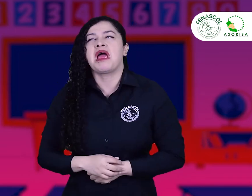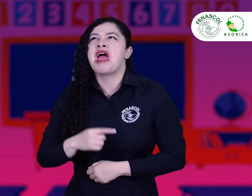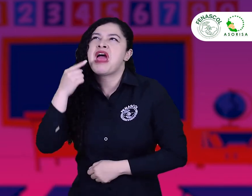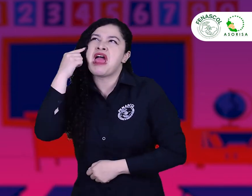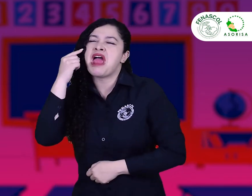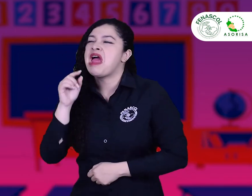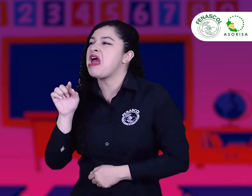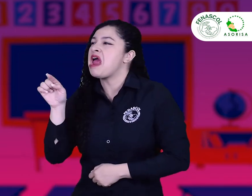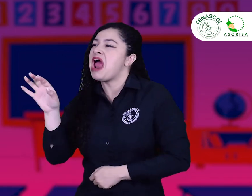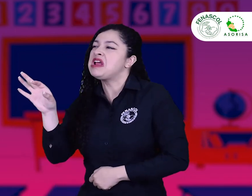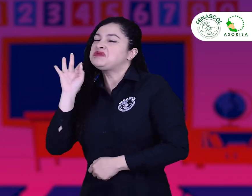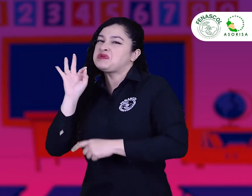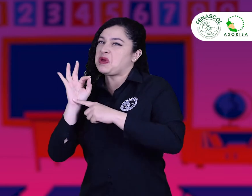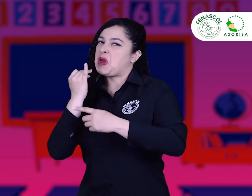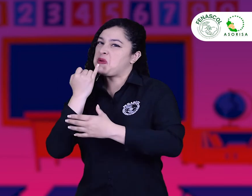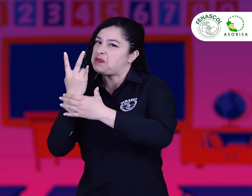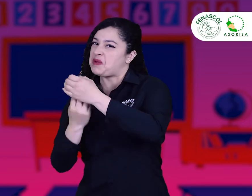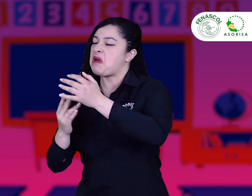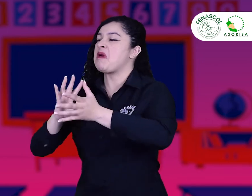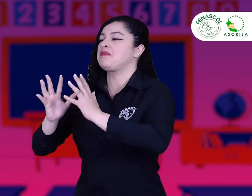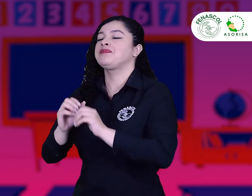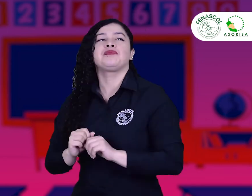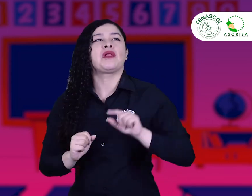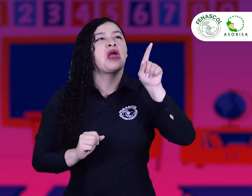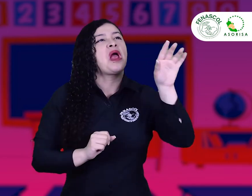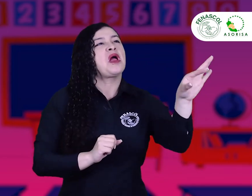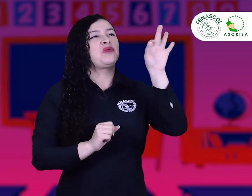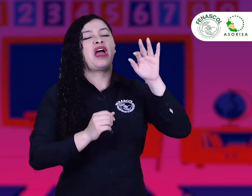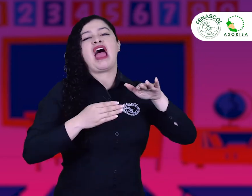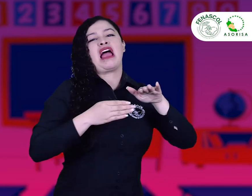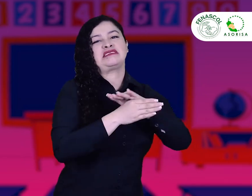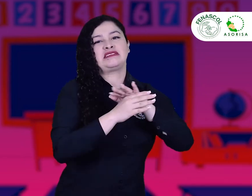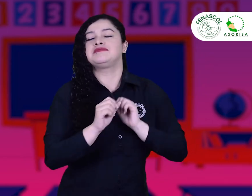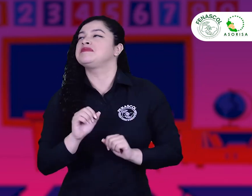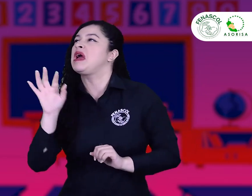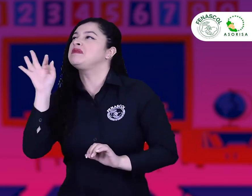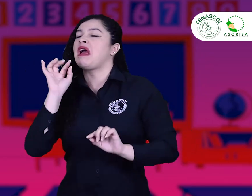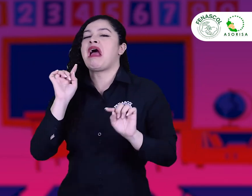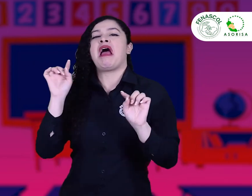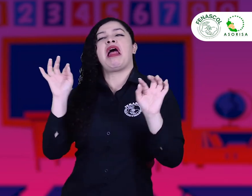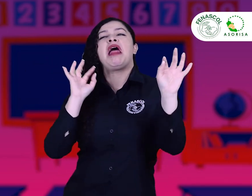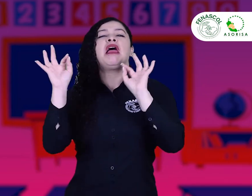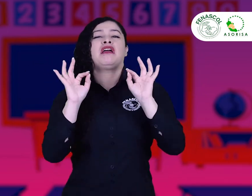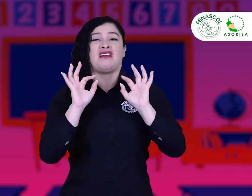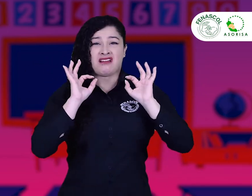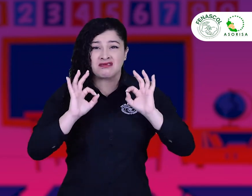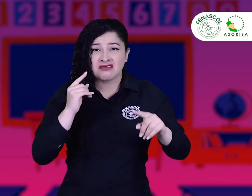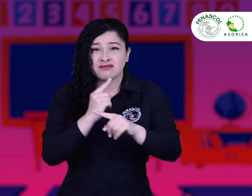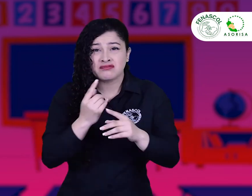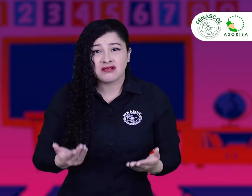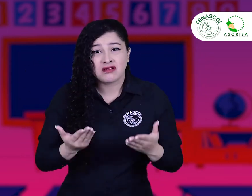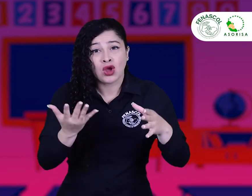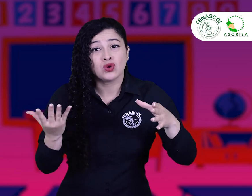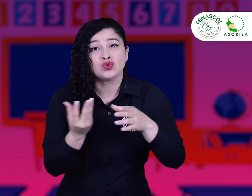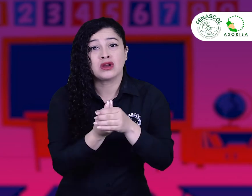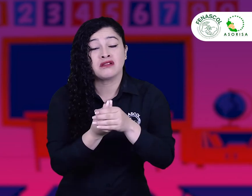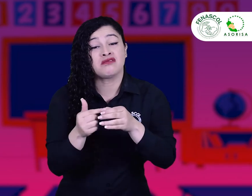No podemos pensar que con solo maestros bilingües, la accesibilidad y solo algunos de los ajustes ya es